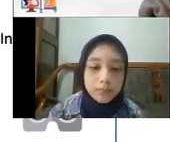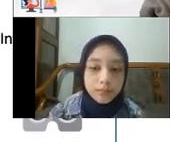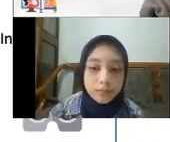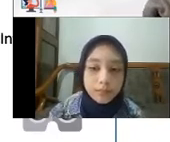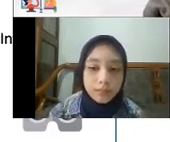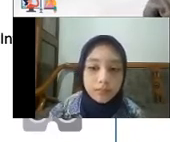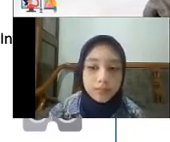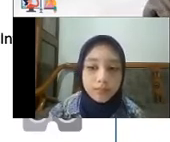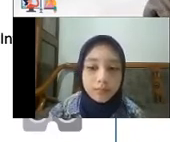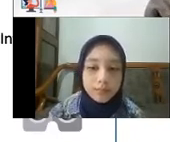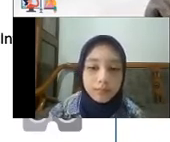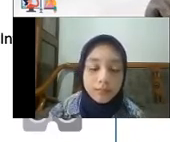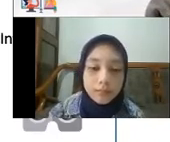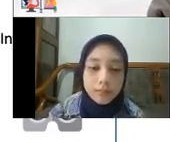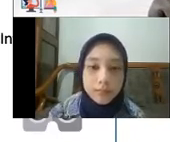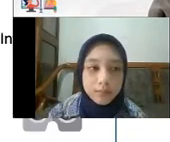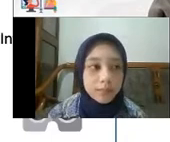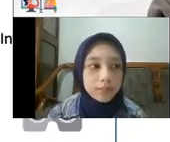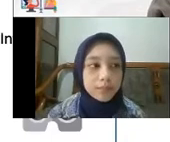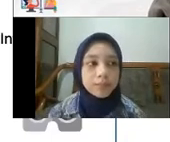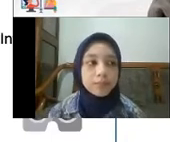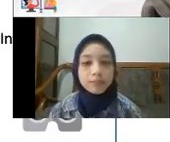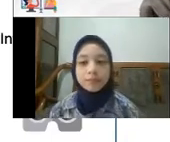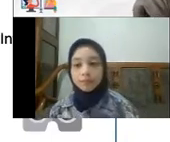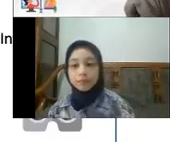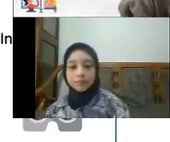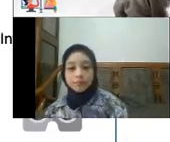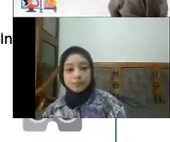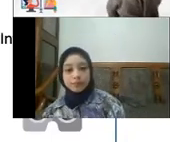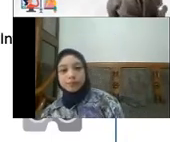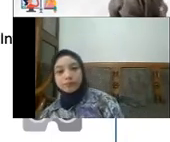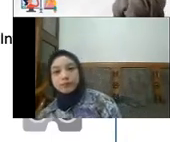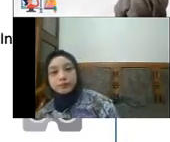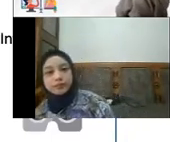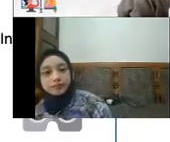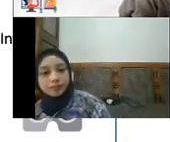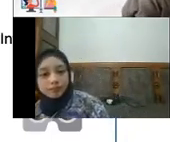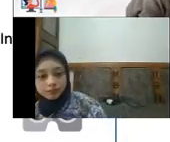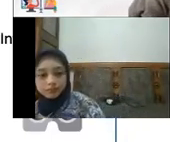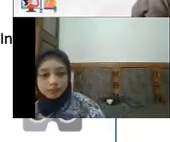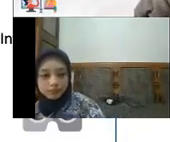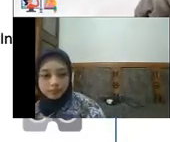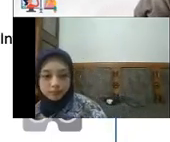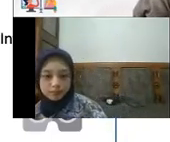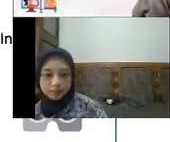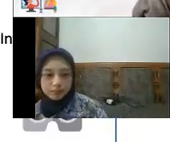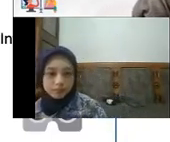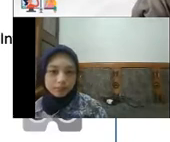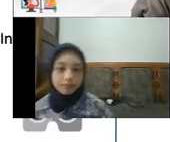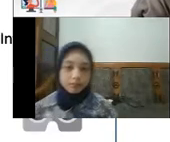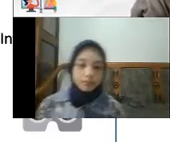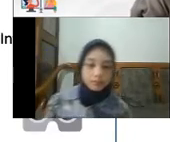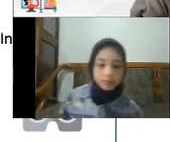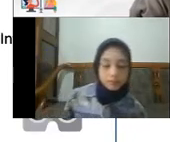Tetapi juga Pola-pola hidup kita yang lain Misalnya keliling museum Dunia